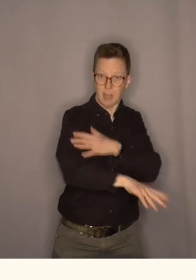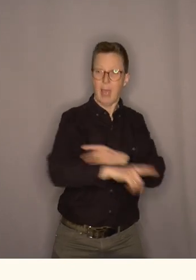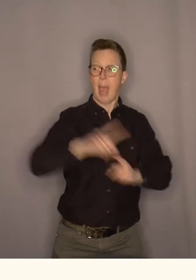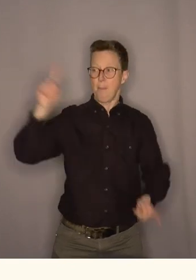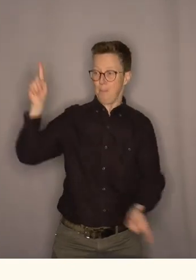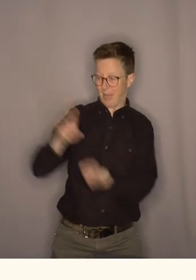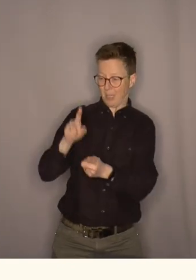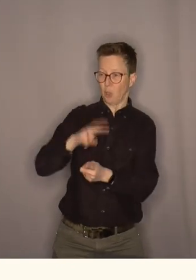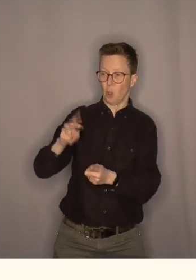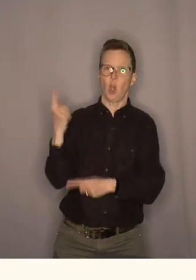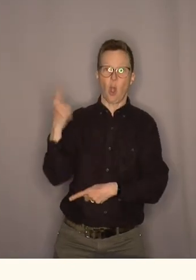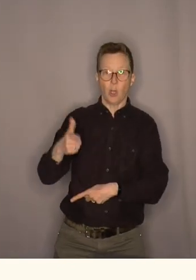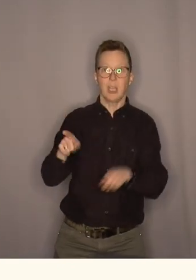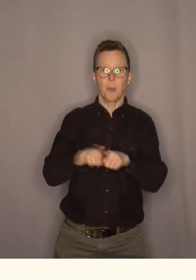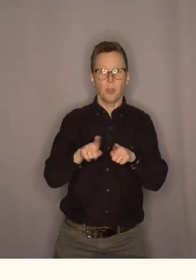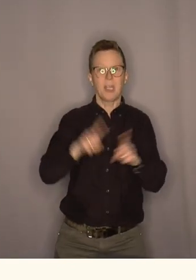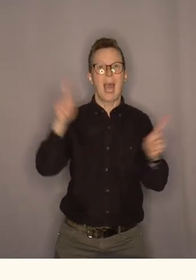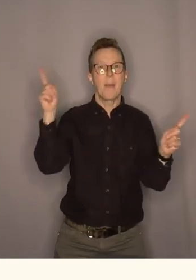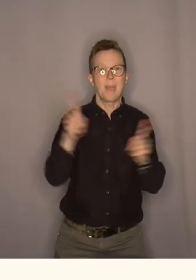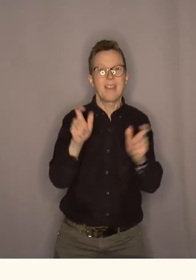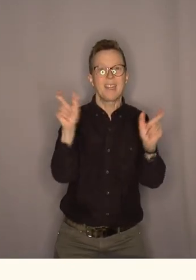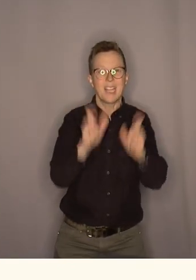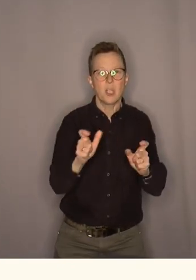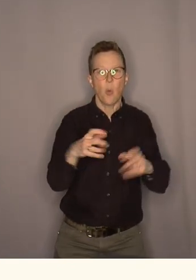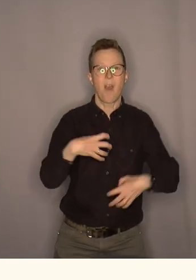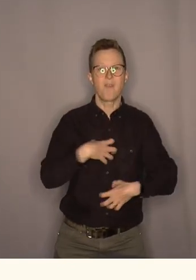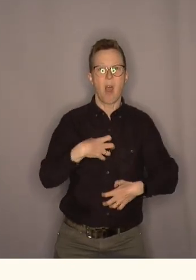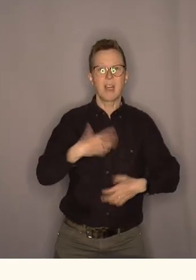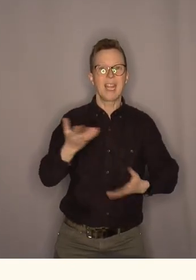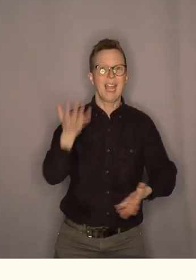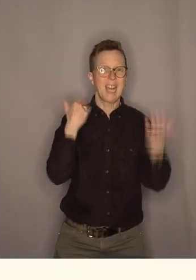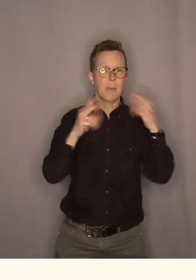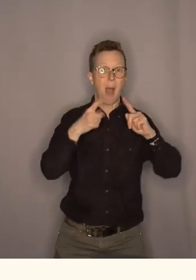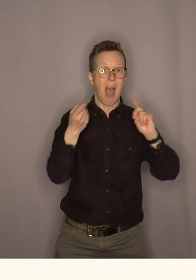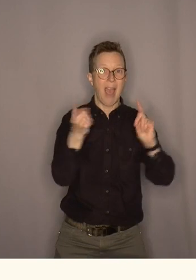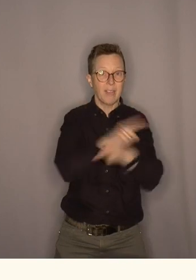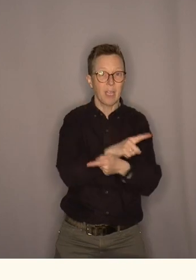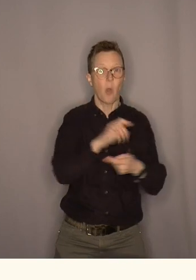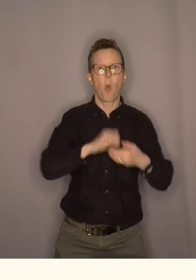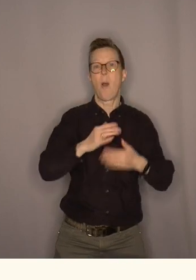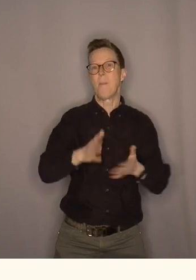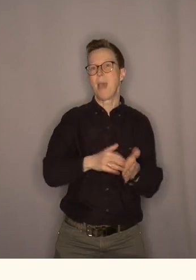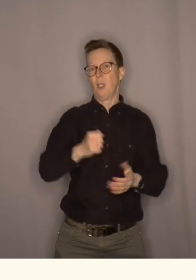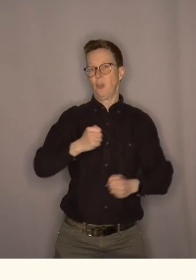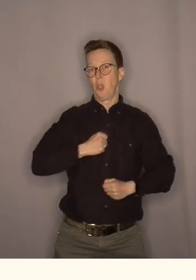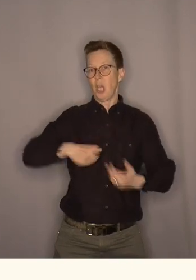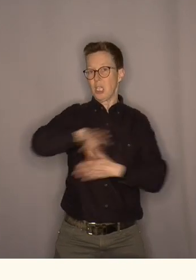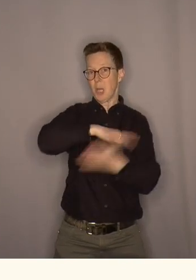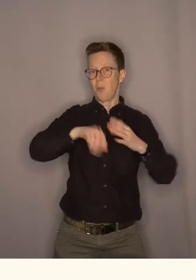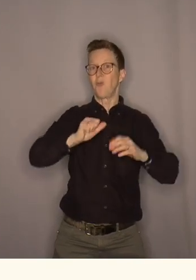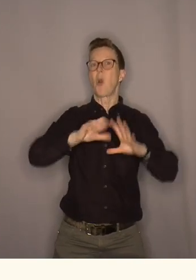det gir mindre risiko for farlige klimaendringer og dermed et tryggere samfunn for alle nordmenn.